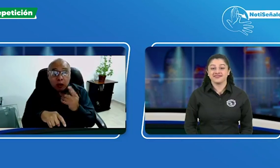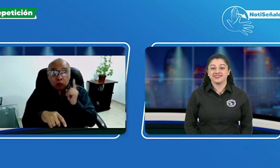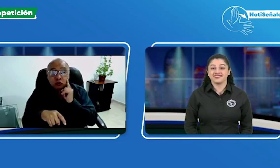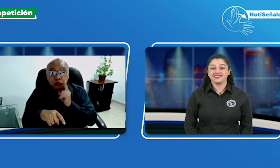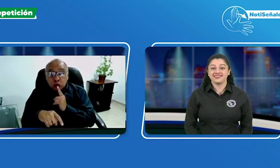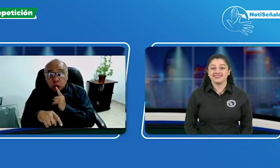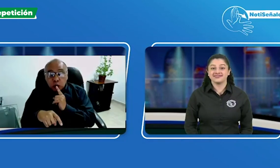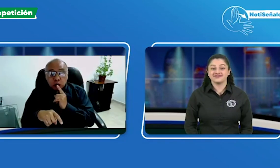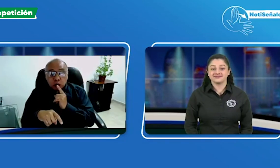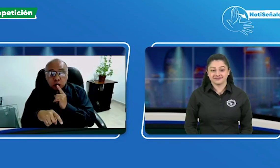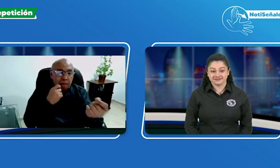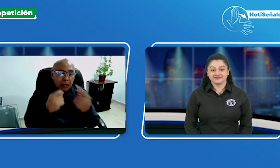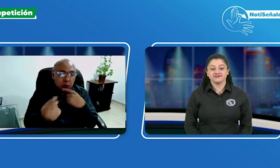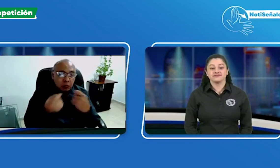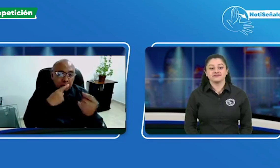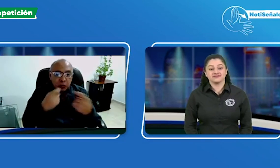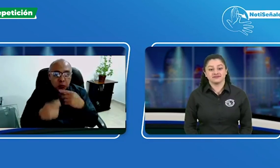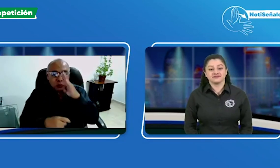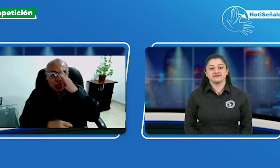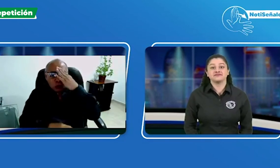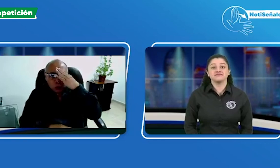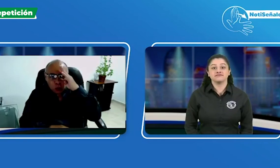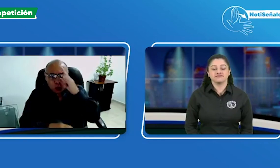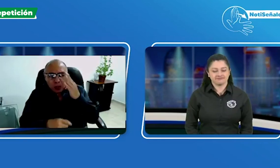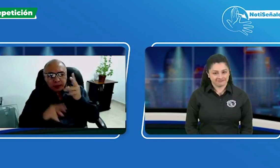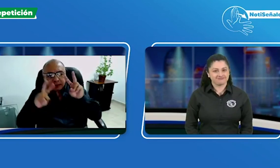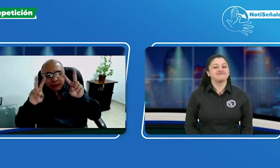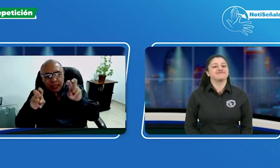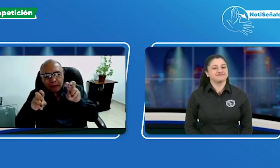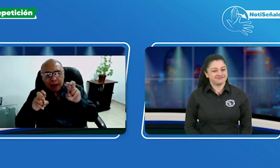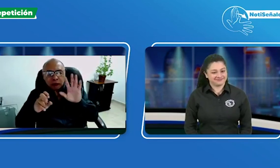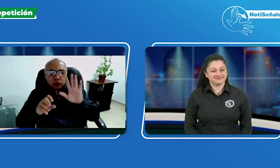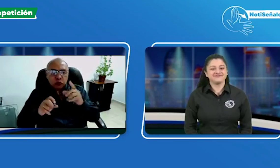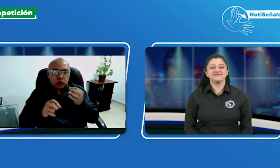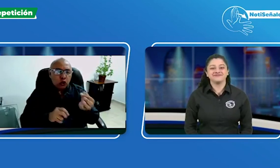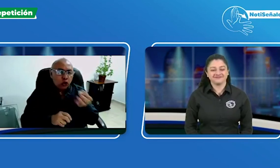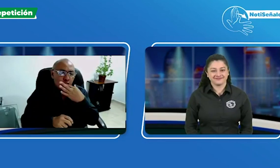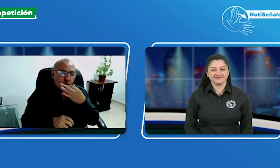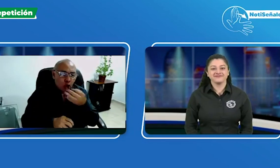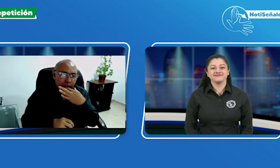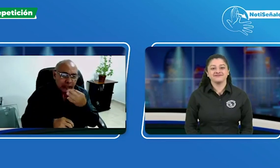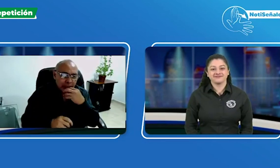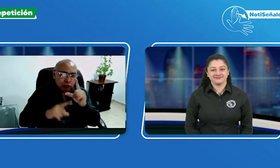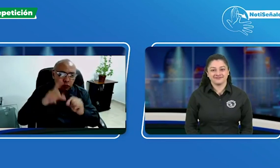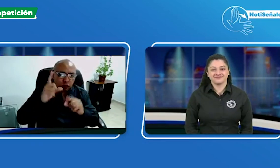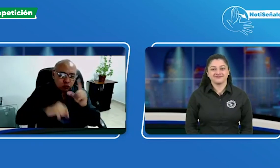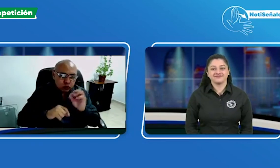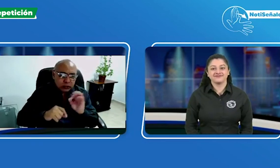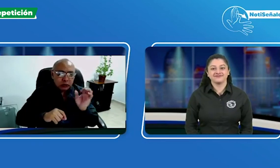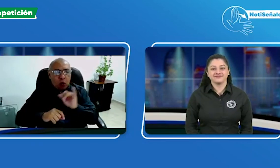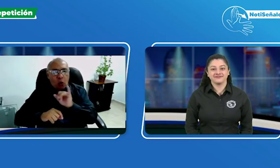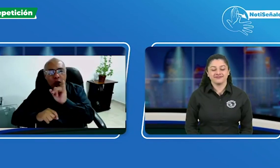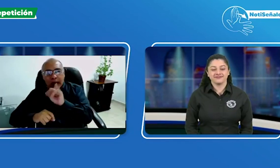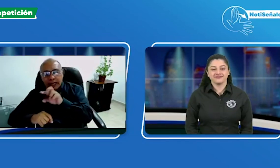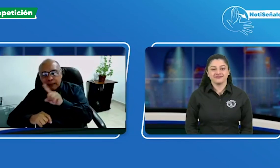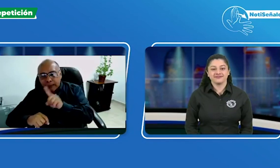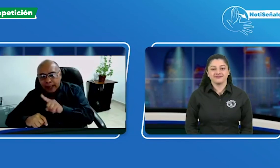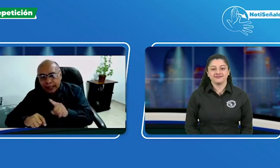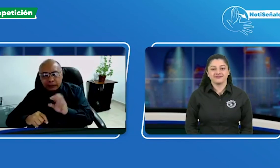normalidad. De la misma manera, el viernes estaremos respondiendo las preguntas o dudas que nos hayan dejado de la